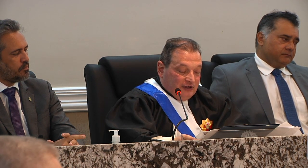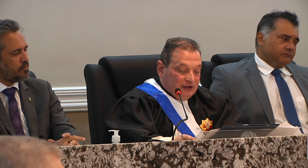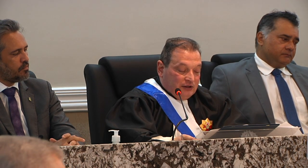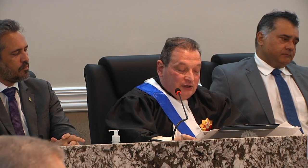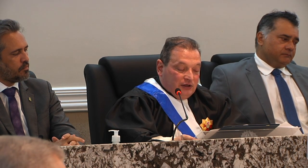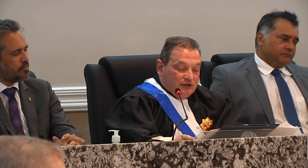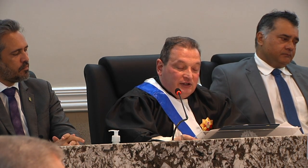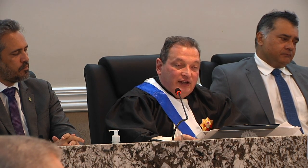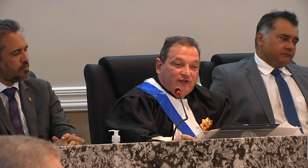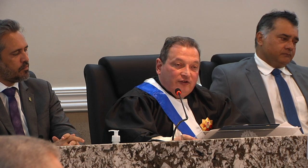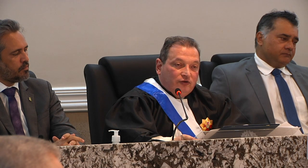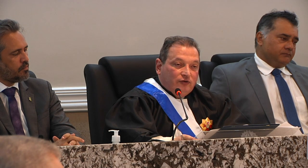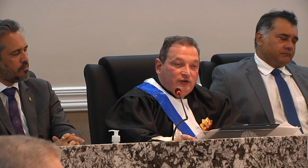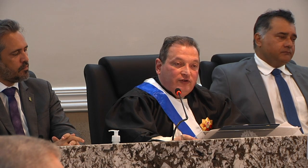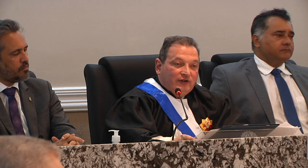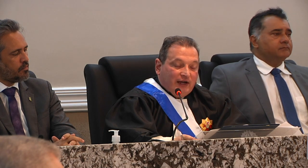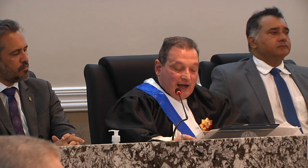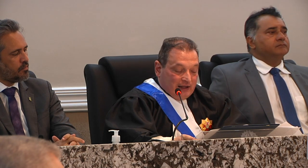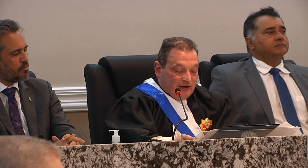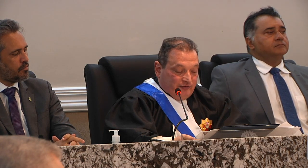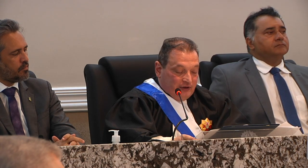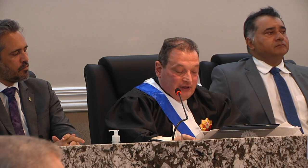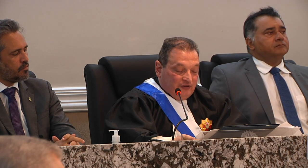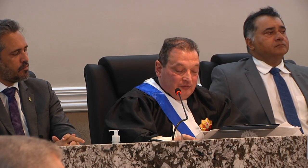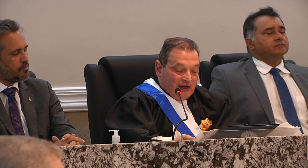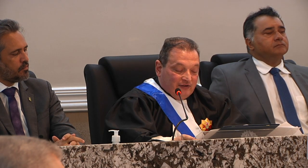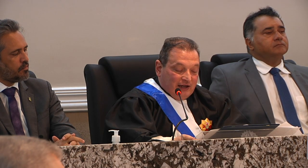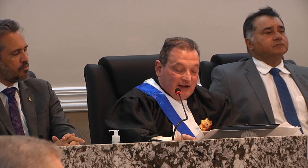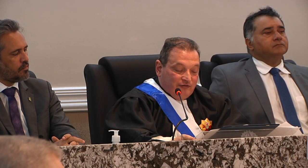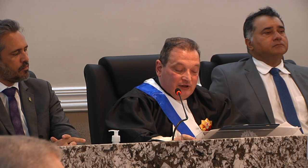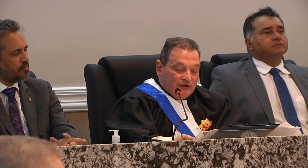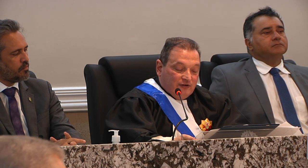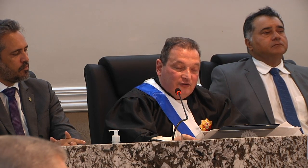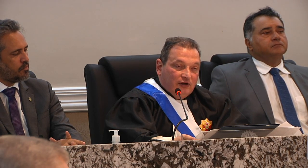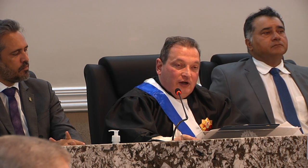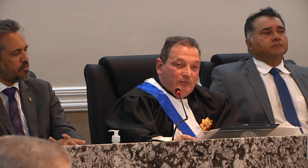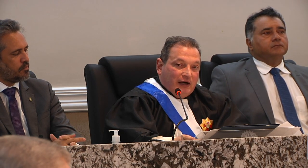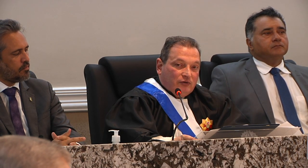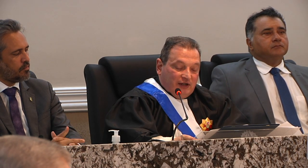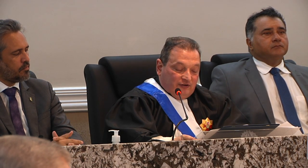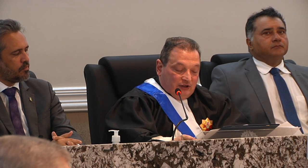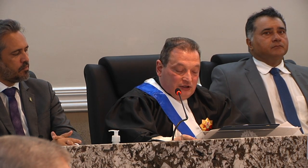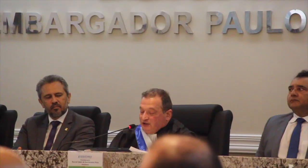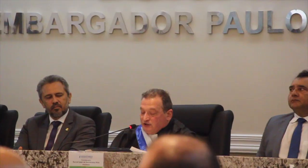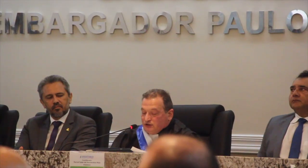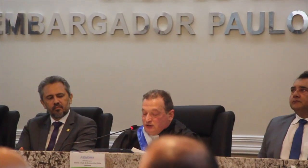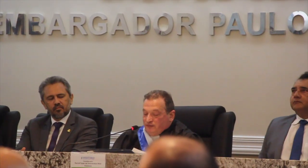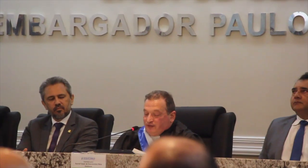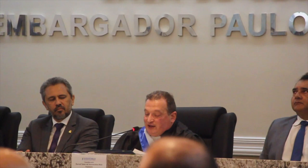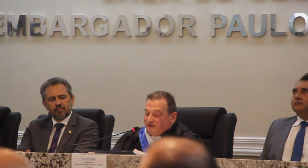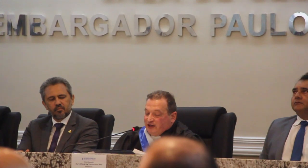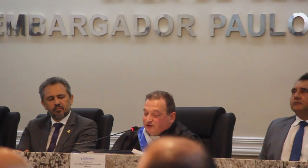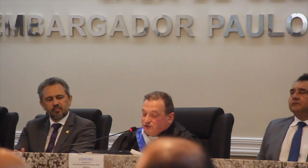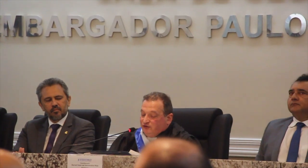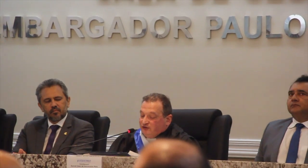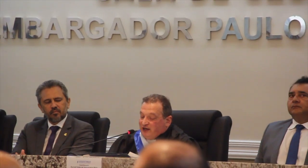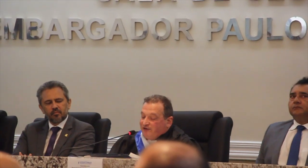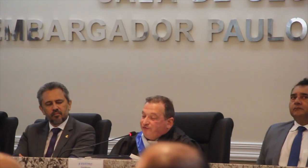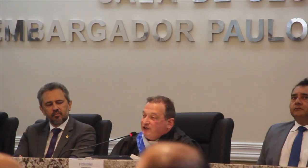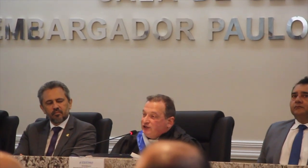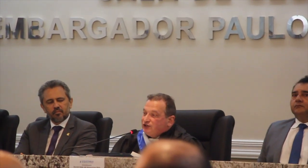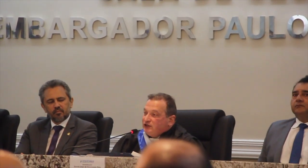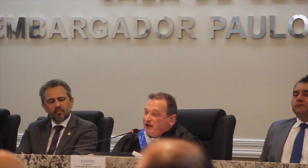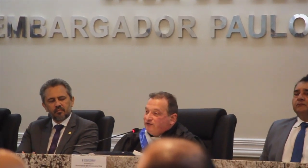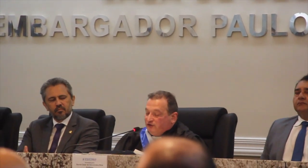enriquecida de decisões cada vez mais relevantes para o deslinde das questões